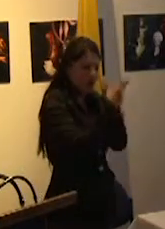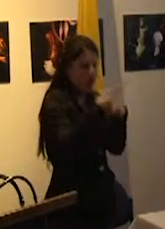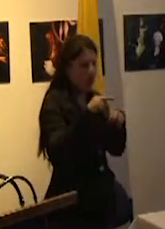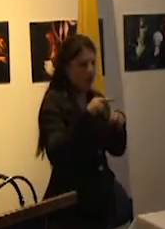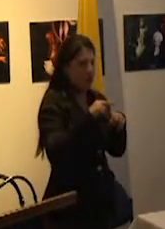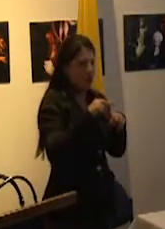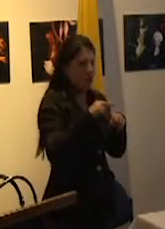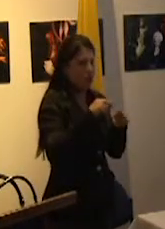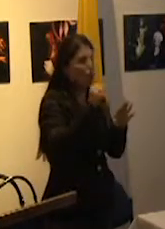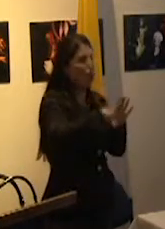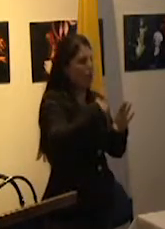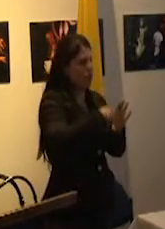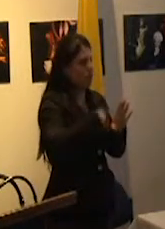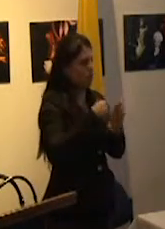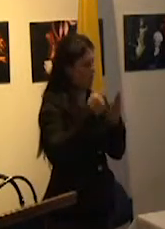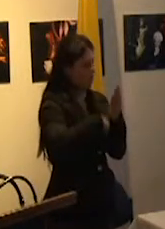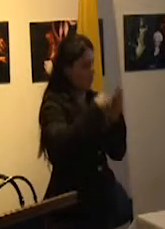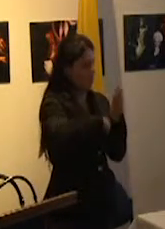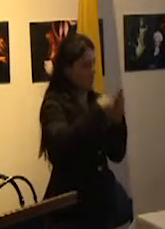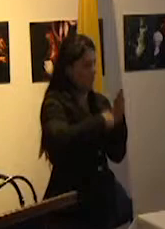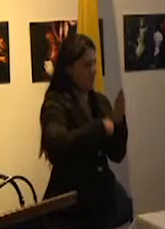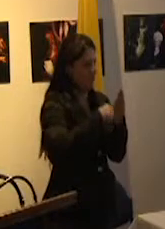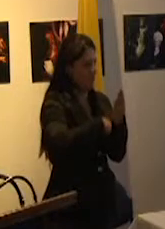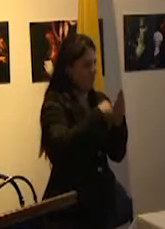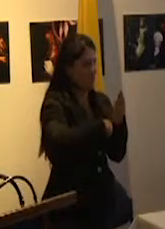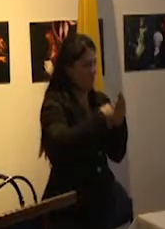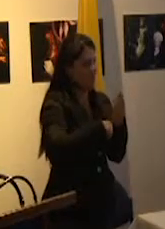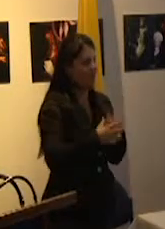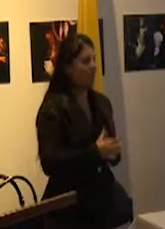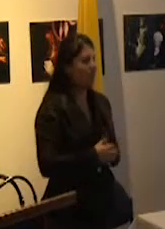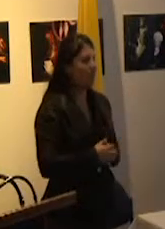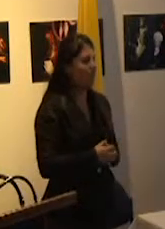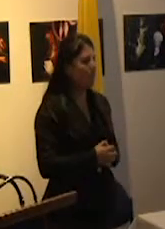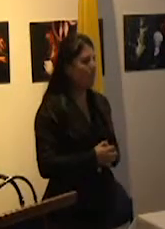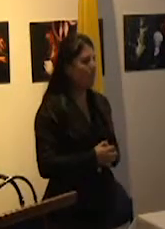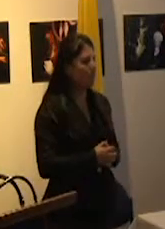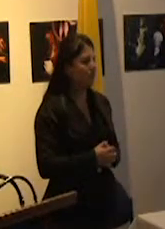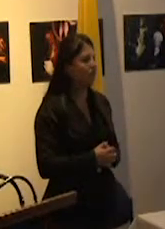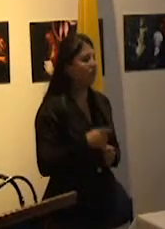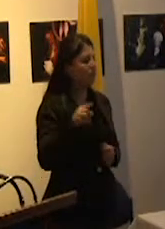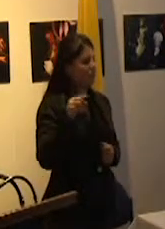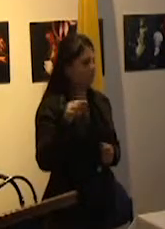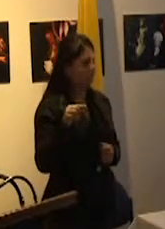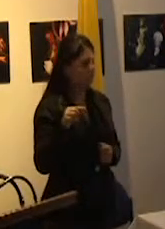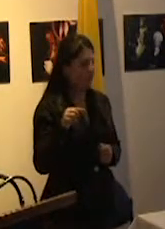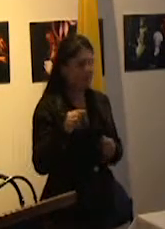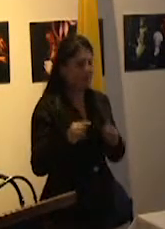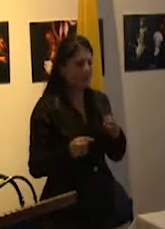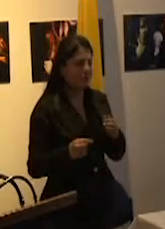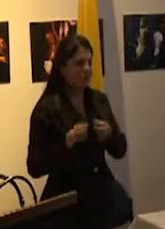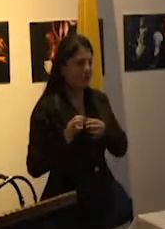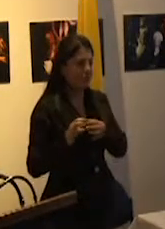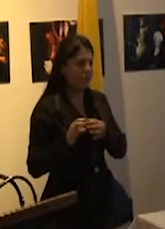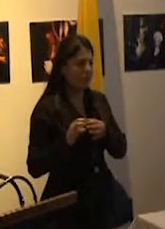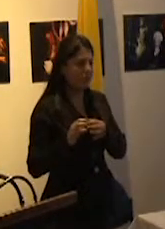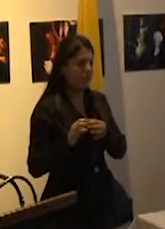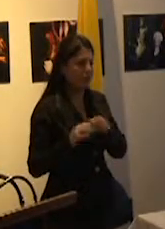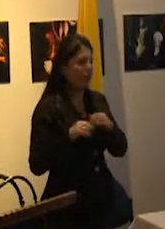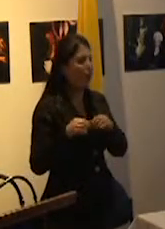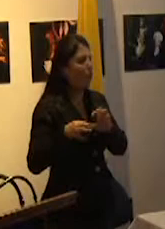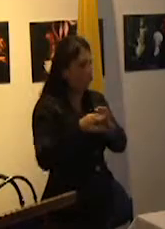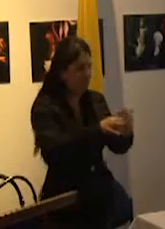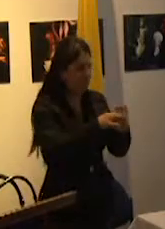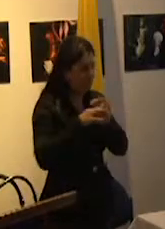educativa estatal consistió, fundamentó la unidad nacional y también la condición de